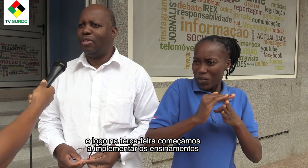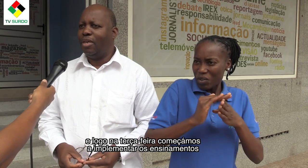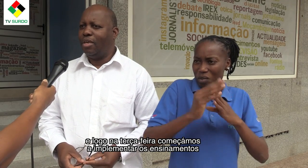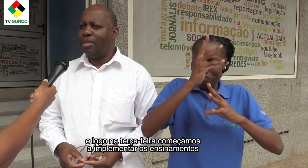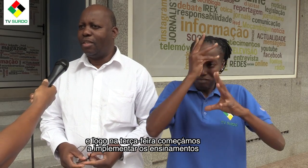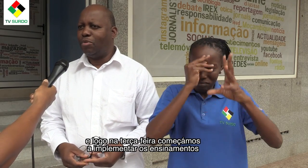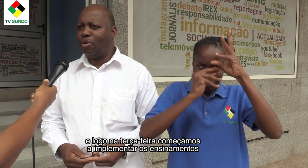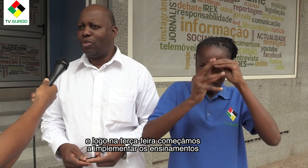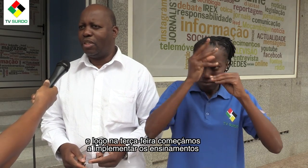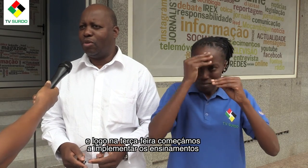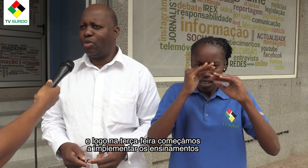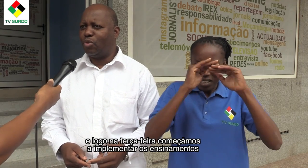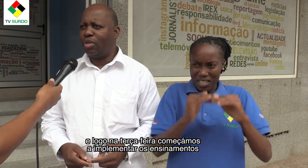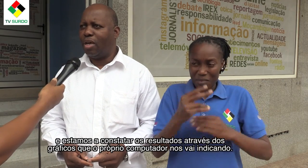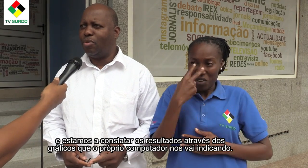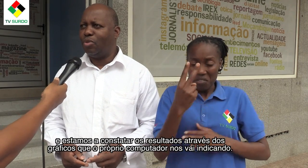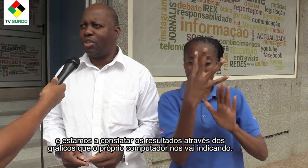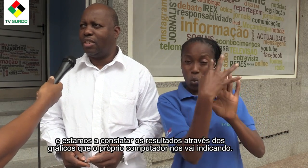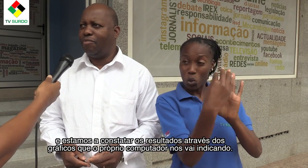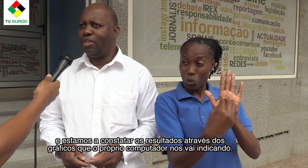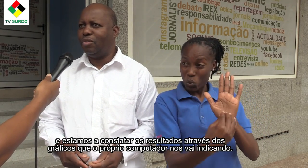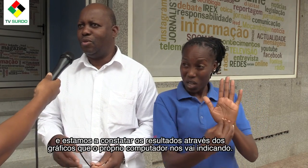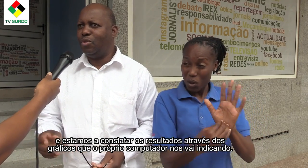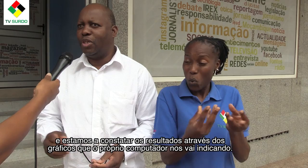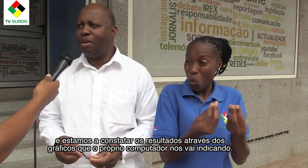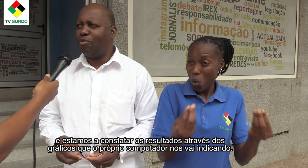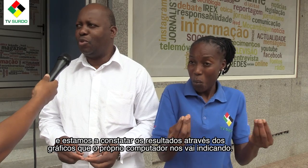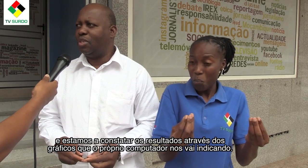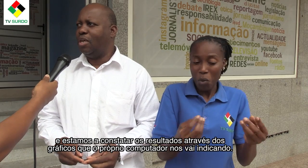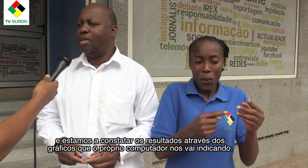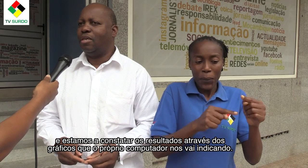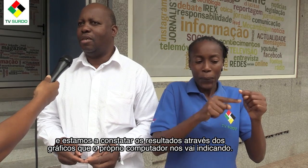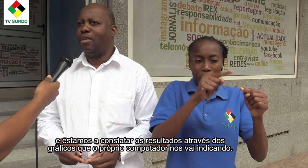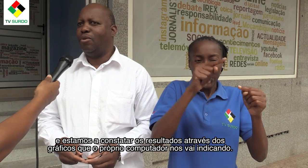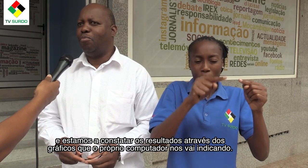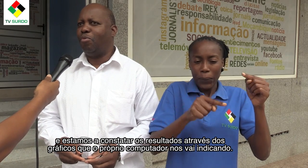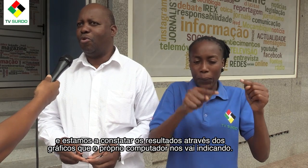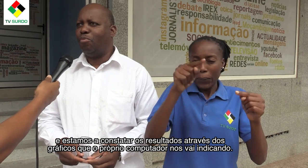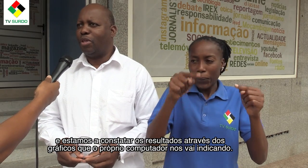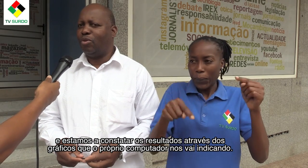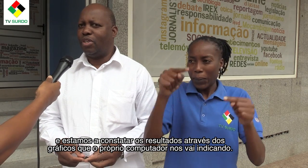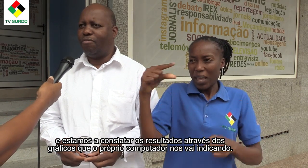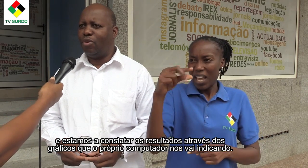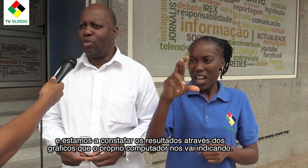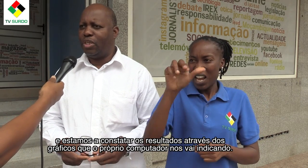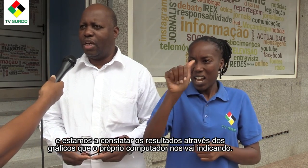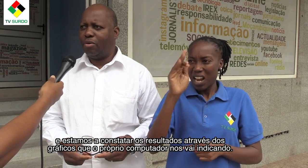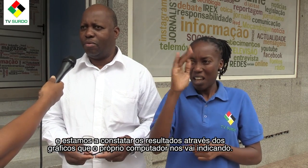e estamos a constatar os resultados através dos gráficos que o próprio computador já vai nos indicando.